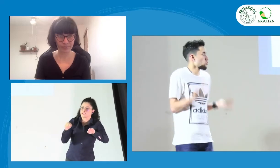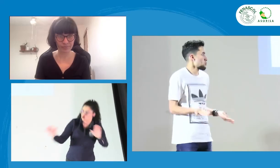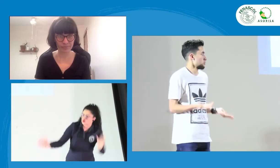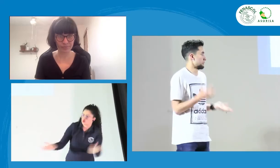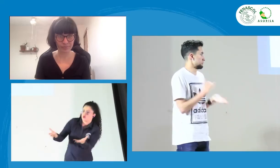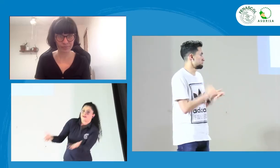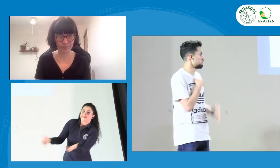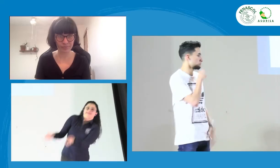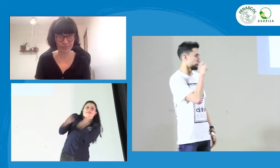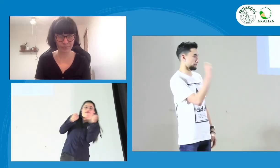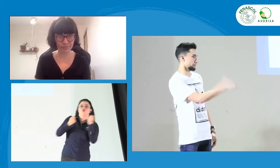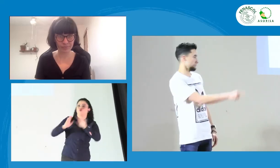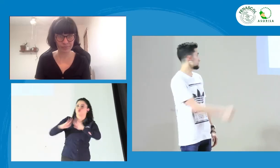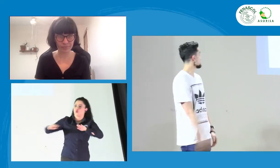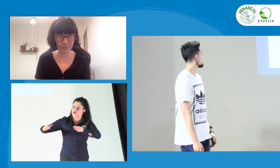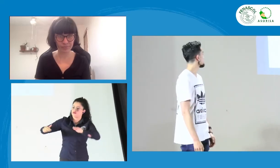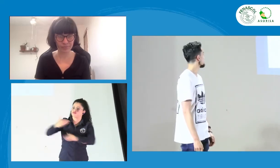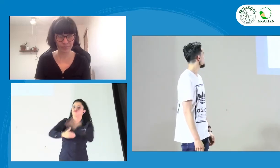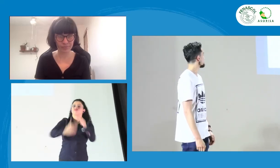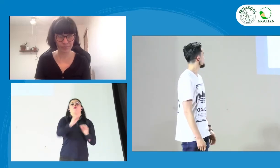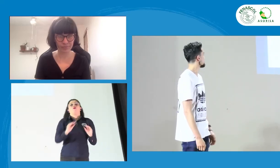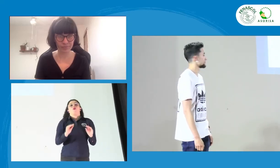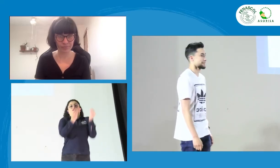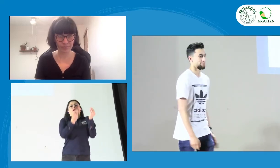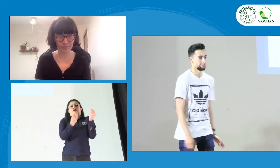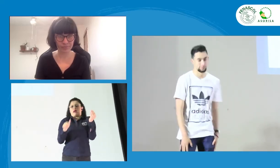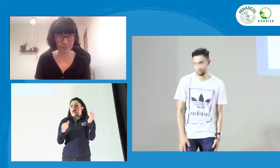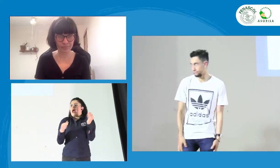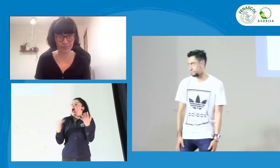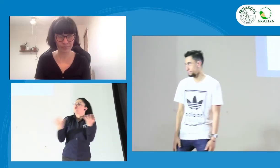para los niños? ¿Qué se les puede dar? ¿Y cómo hacerlo enfocado en los niños?